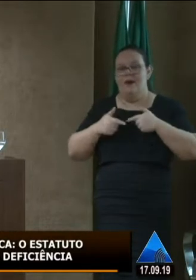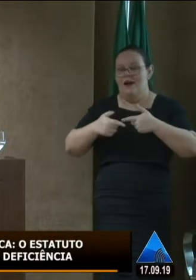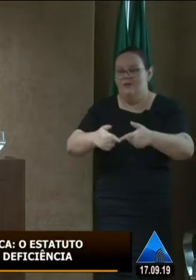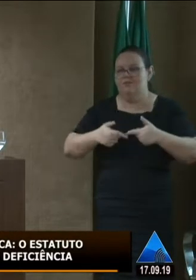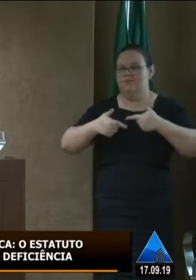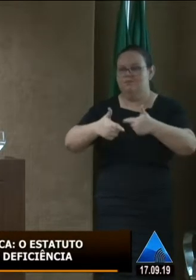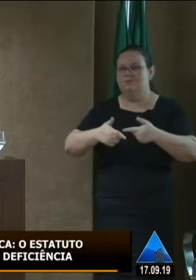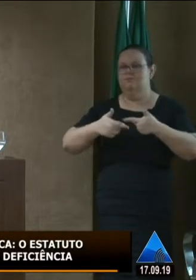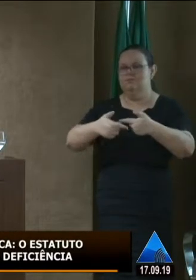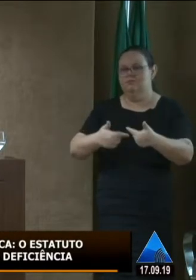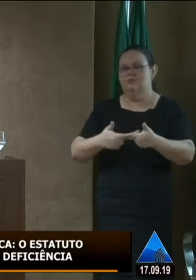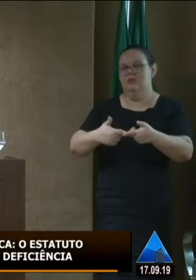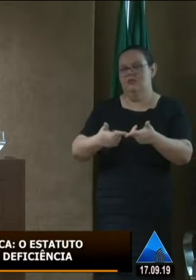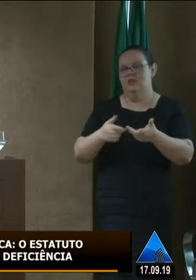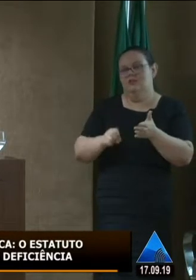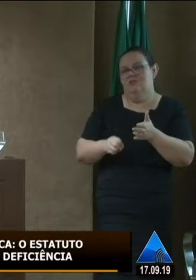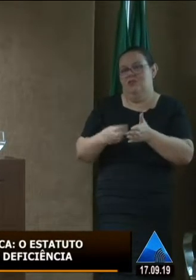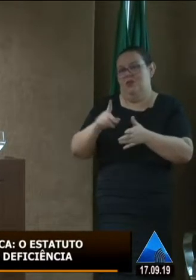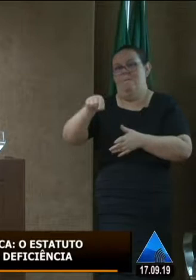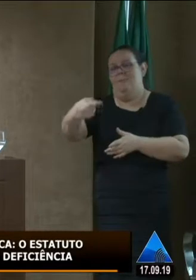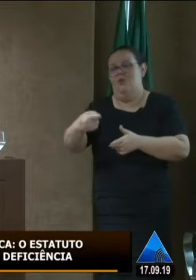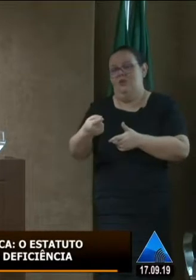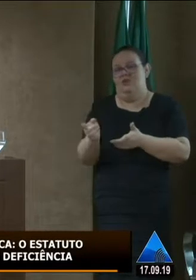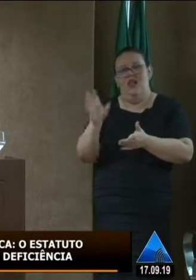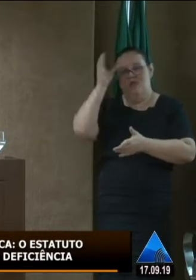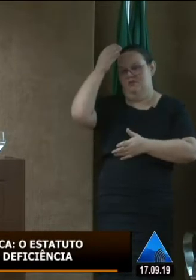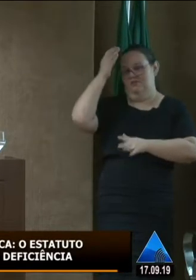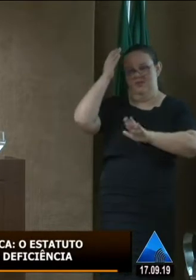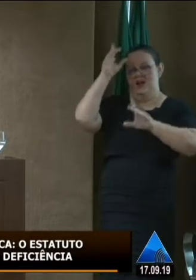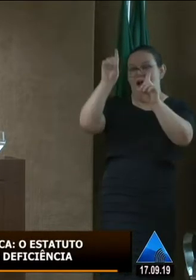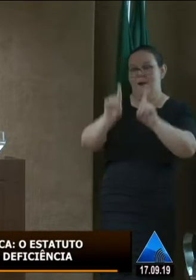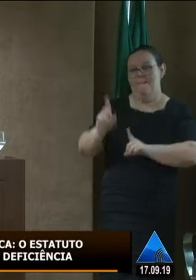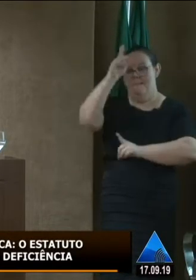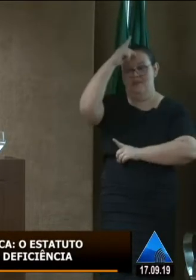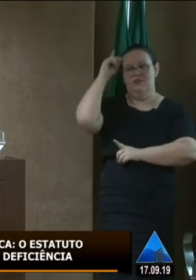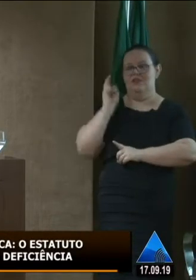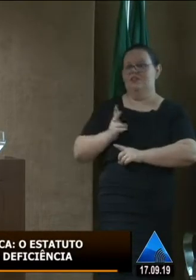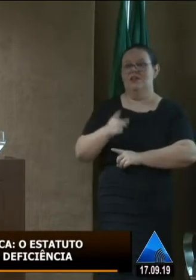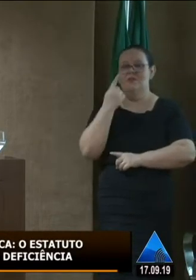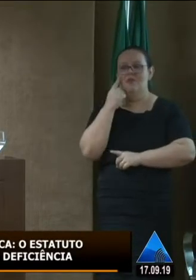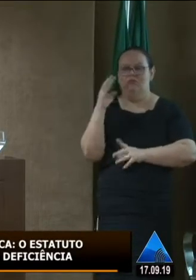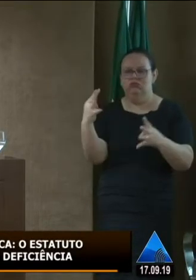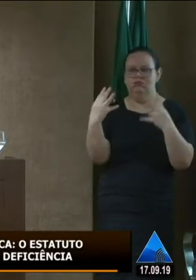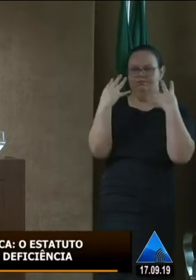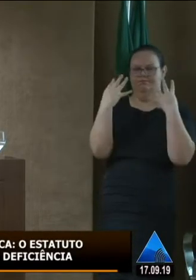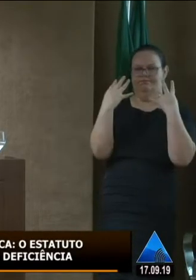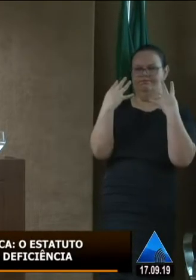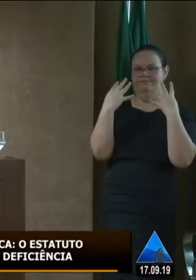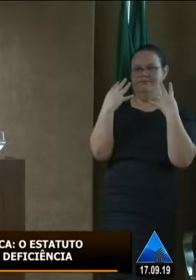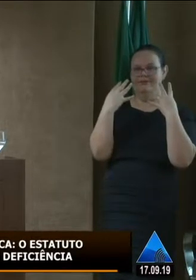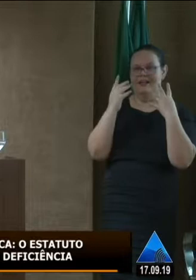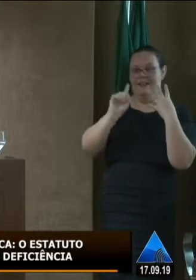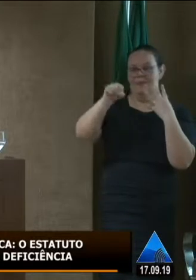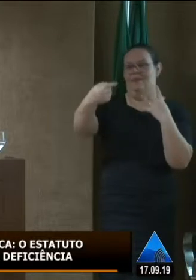fica um pouco que em segundo plano as pessoas com deficiência sempre foram vistas de forma primeiro as